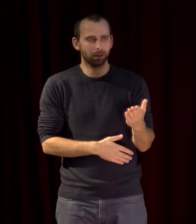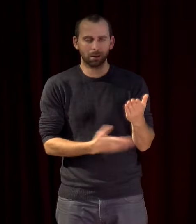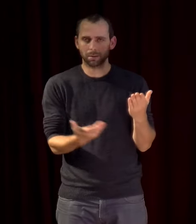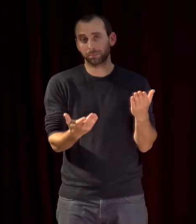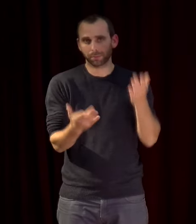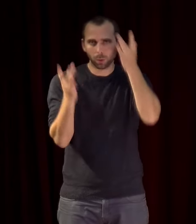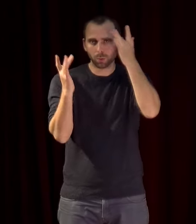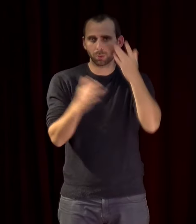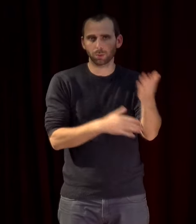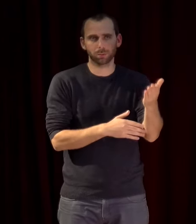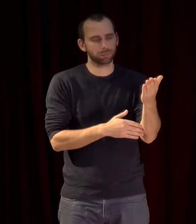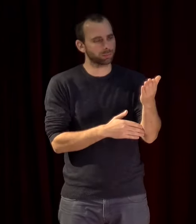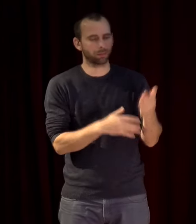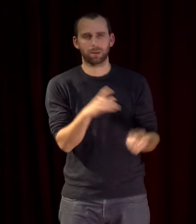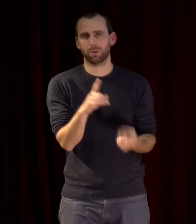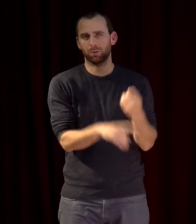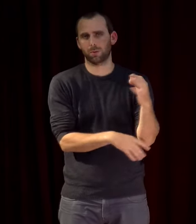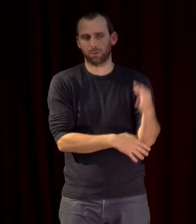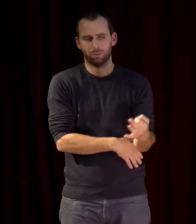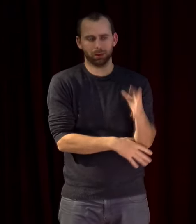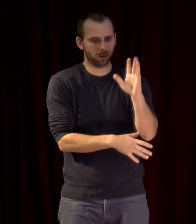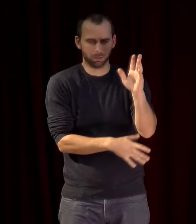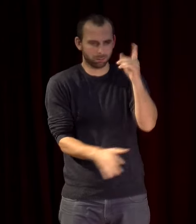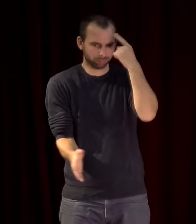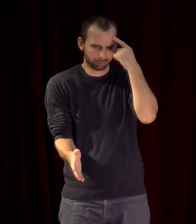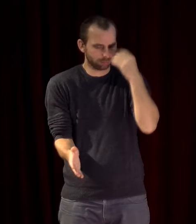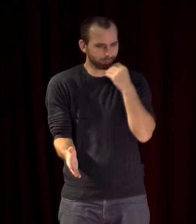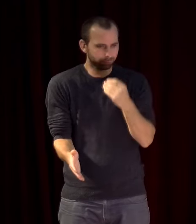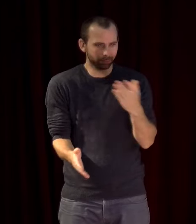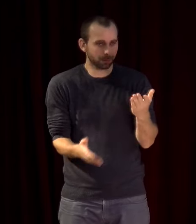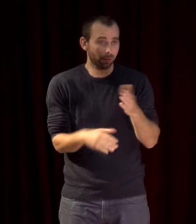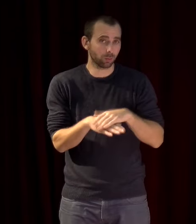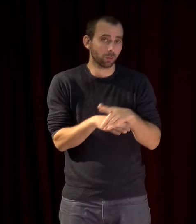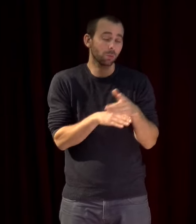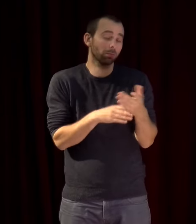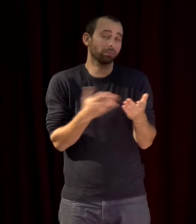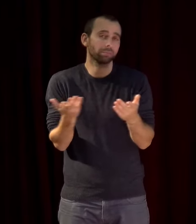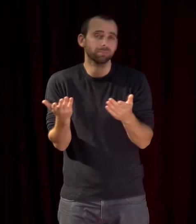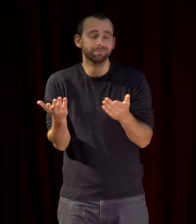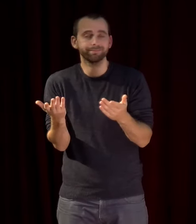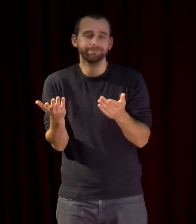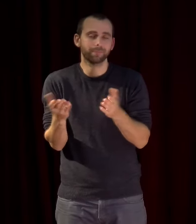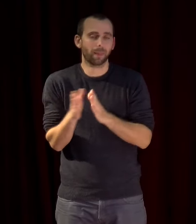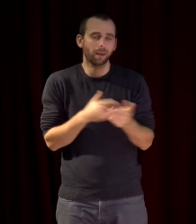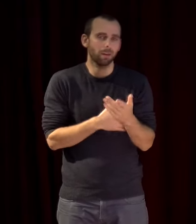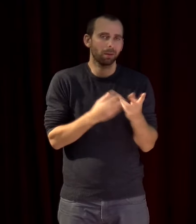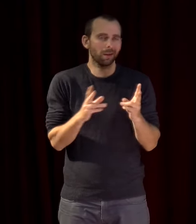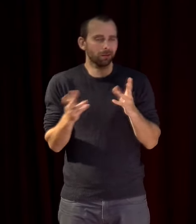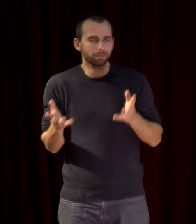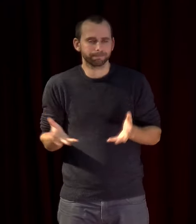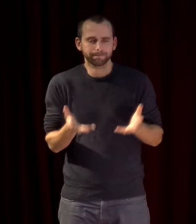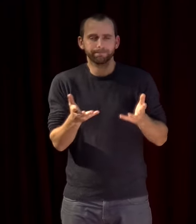et probablement ça avait aussi un intérêt de vue touristique des choses comme ça mais